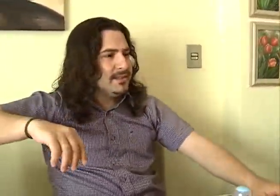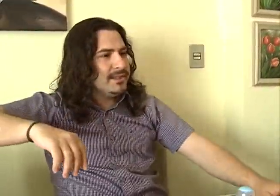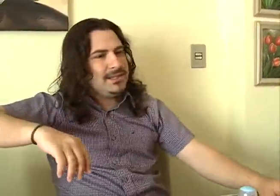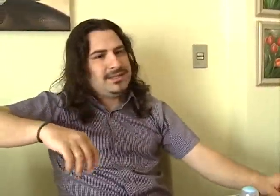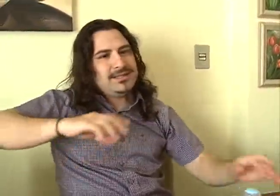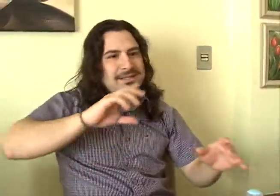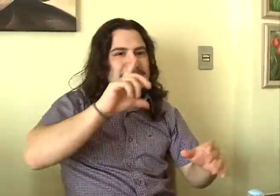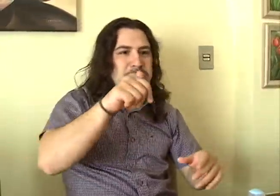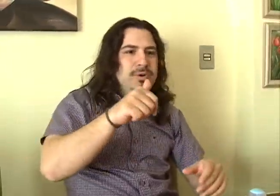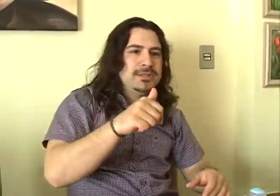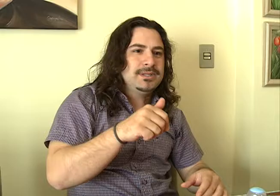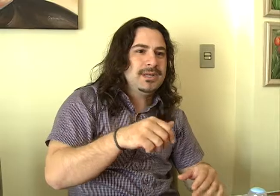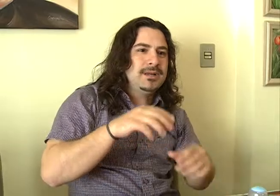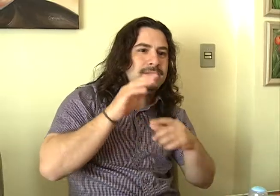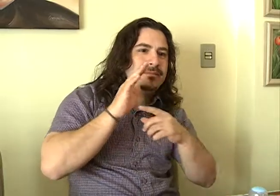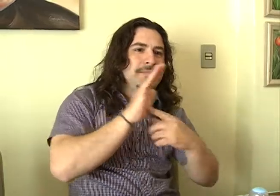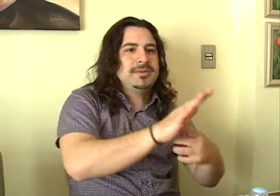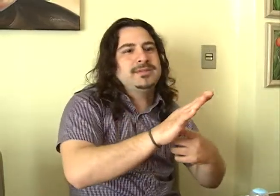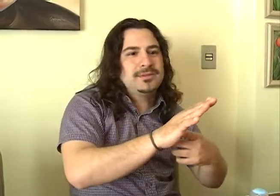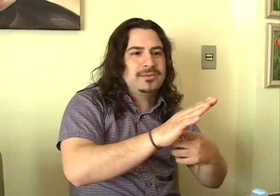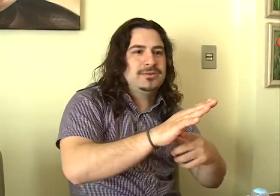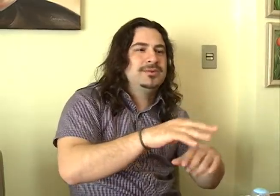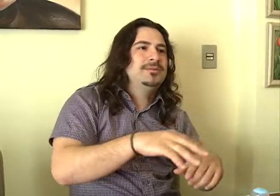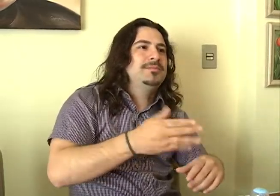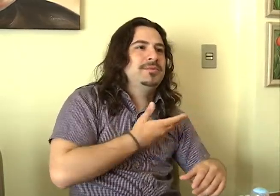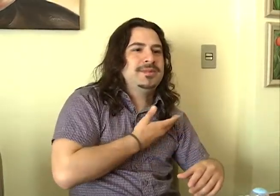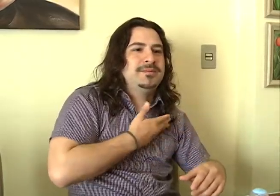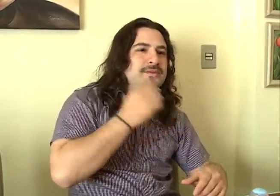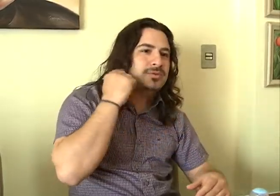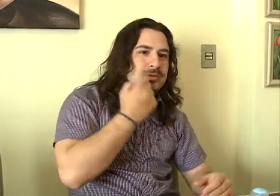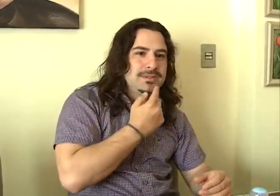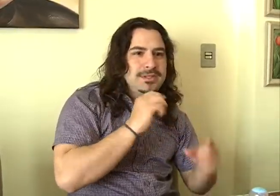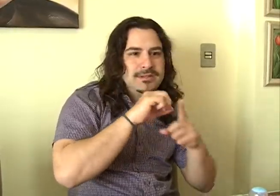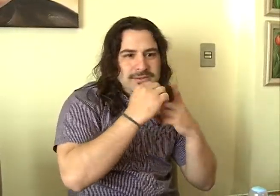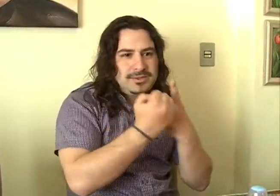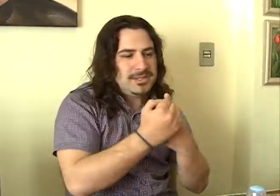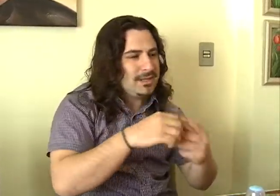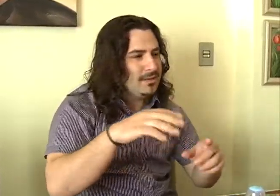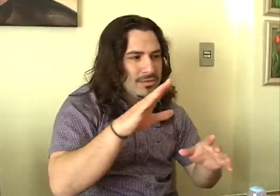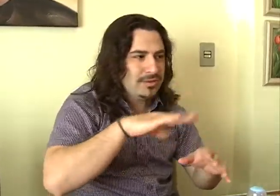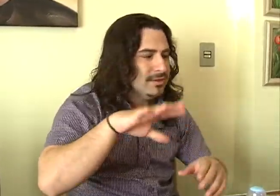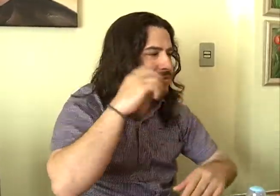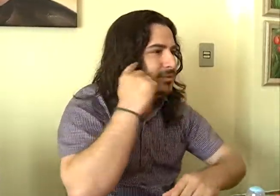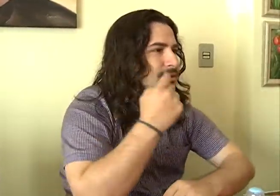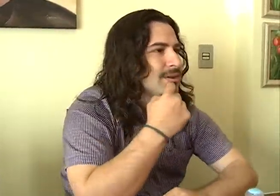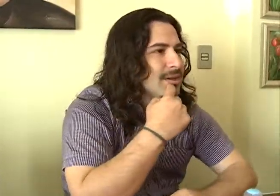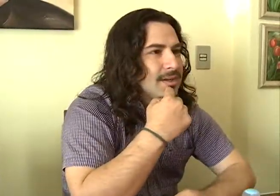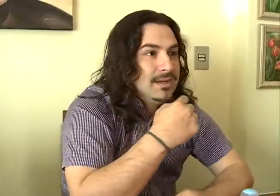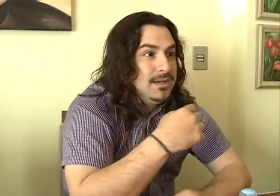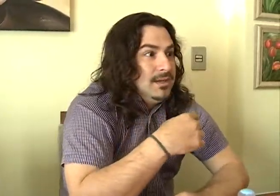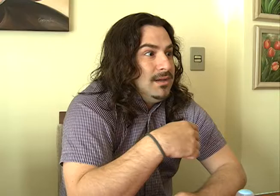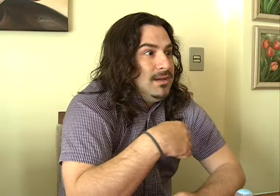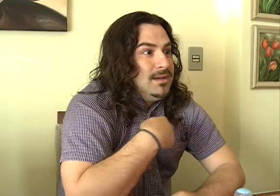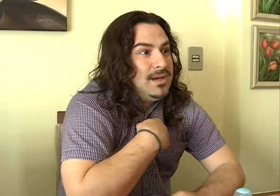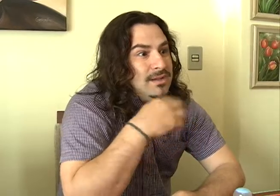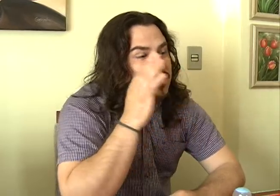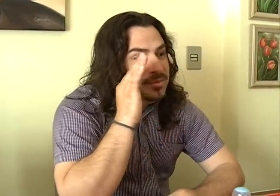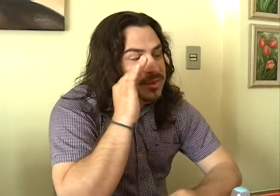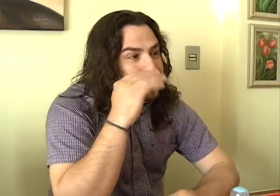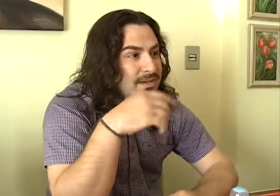e depois ela me apresentou para os amigos surdos, né? Sociedade toda surda. E aí eu observei